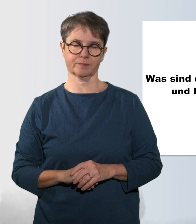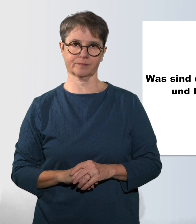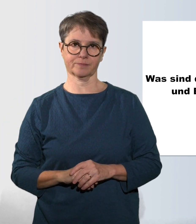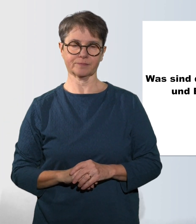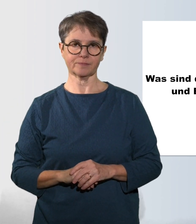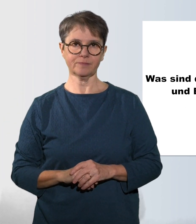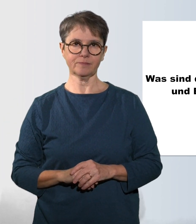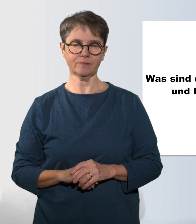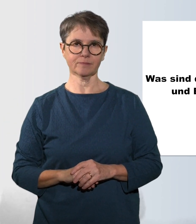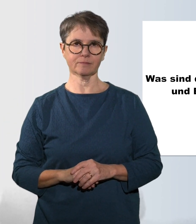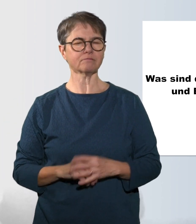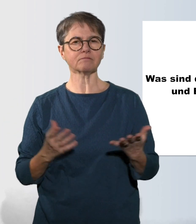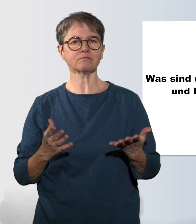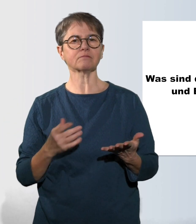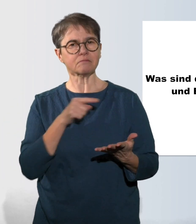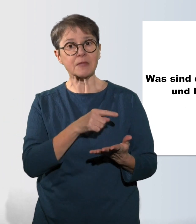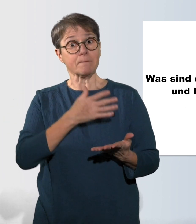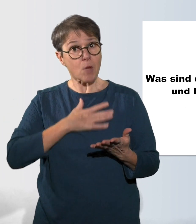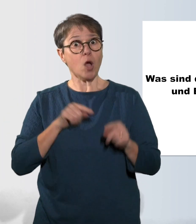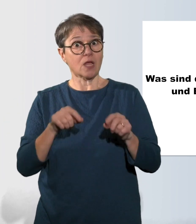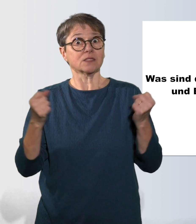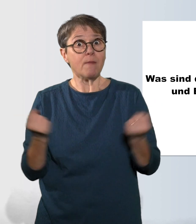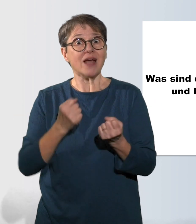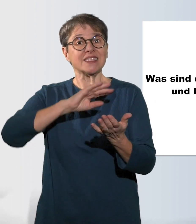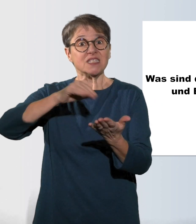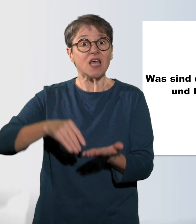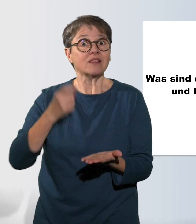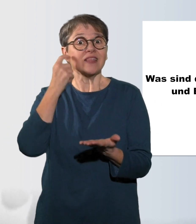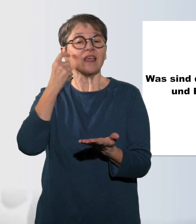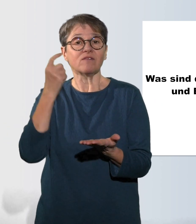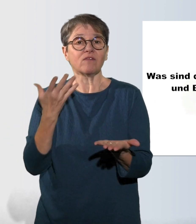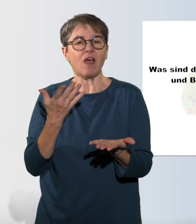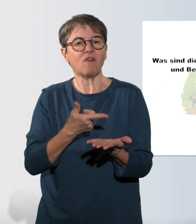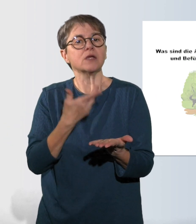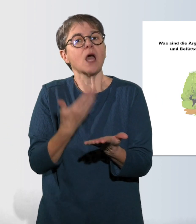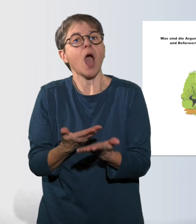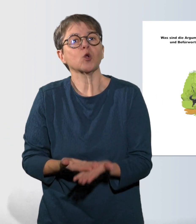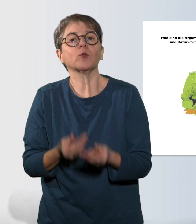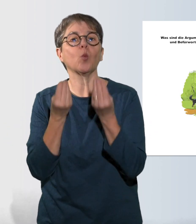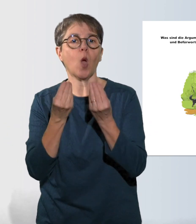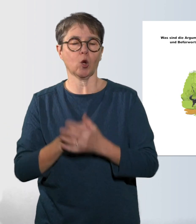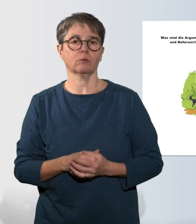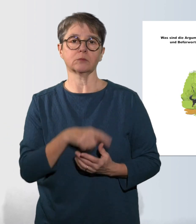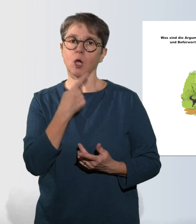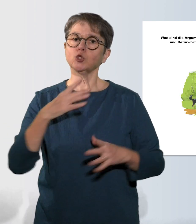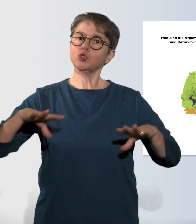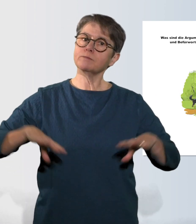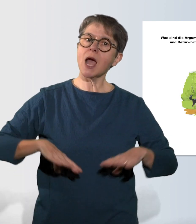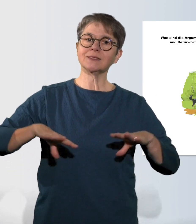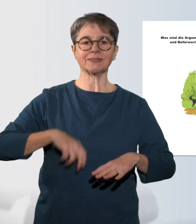Was sind die Argumente der Befürworterinnen und Befürworter der Volksinitiative? Spazierwege entlang von Seen und Flüssen